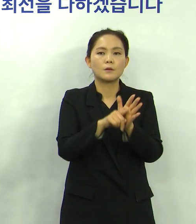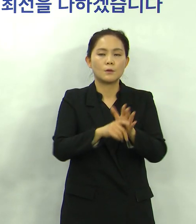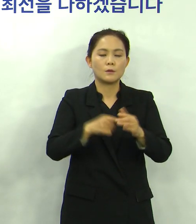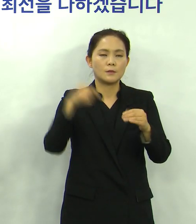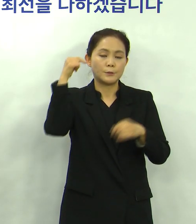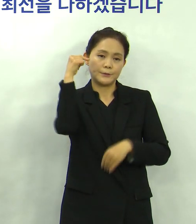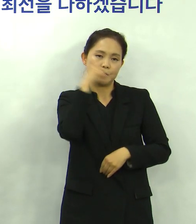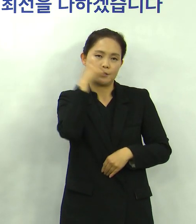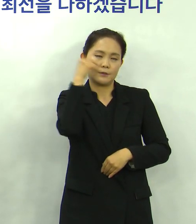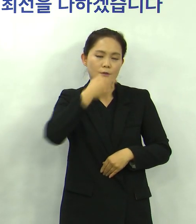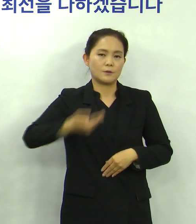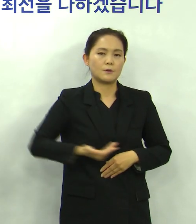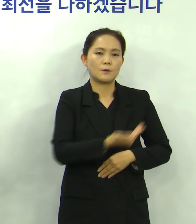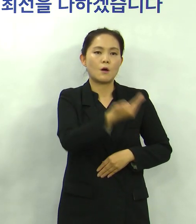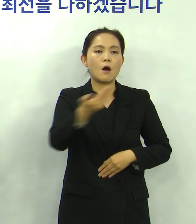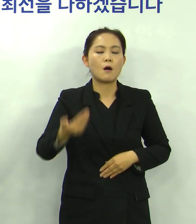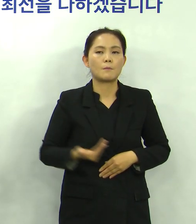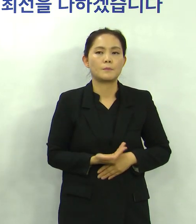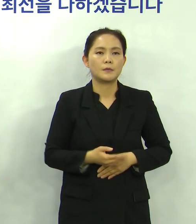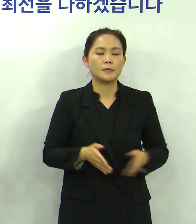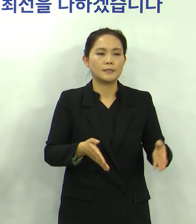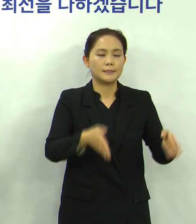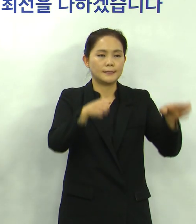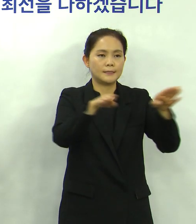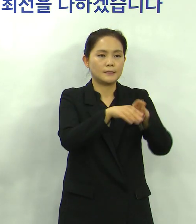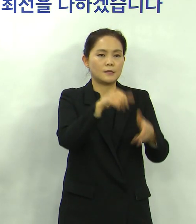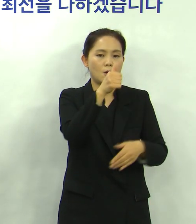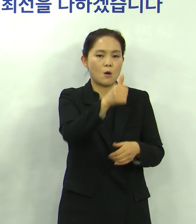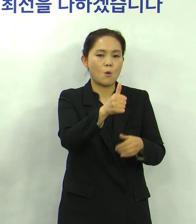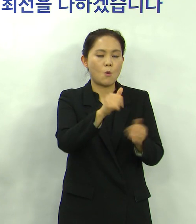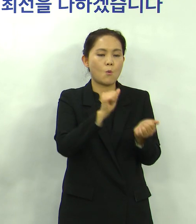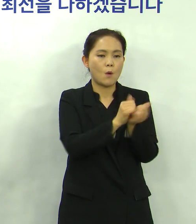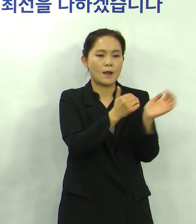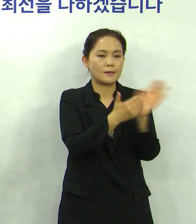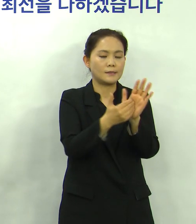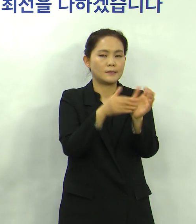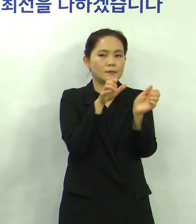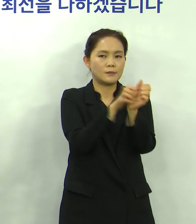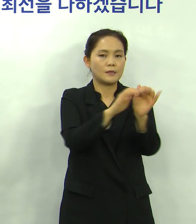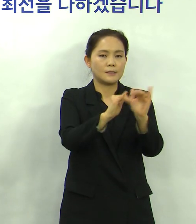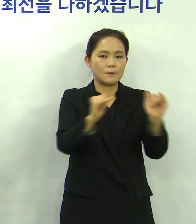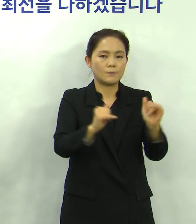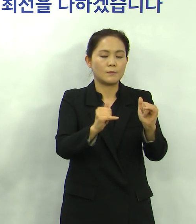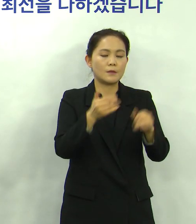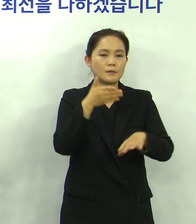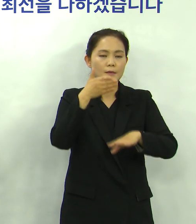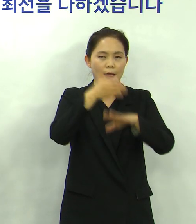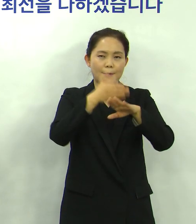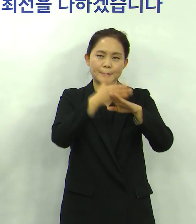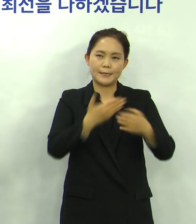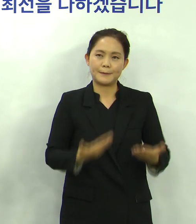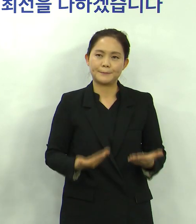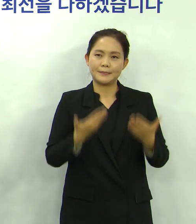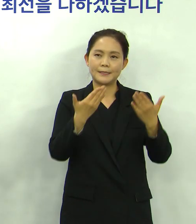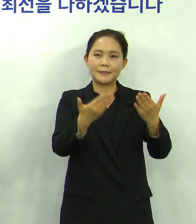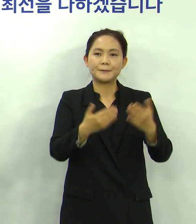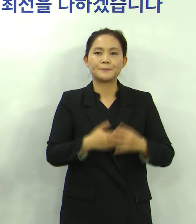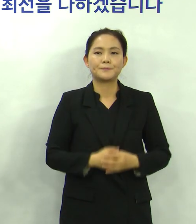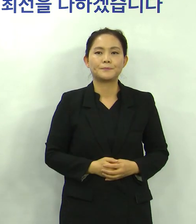철저히 준수해 주신 각 시설 방역관리자 여러분께 이 자리를 빌려서 감사 인사를 드립니다